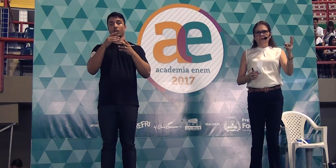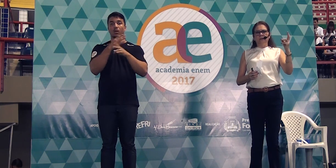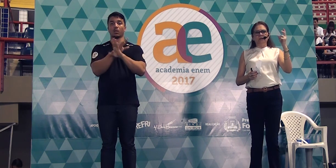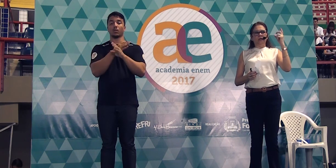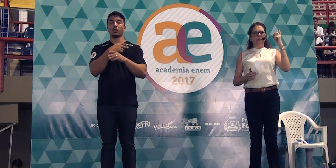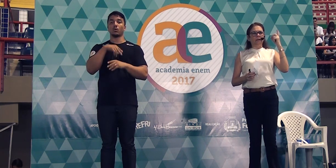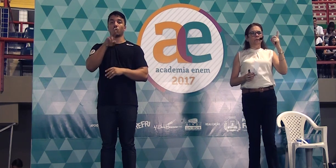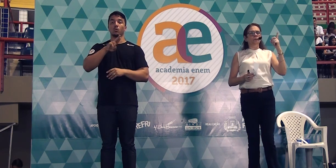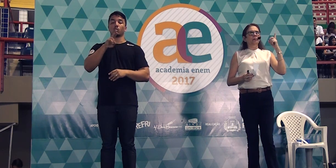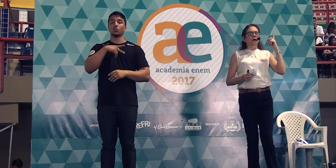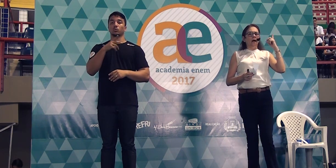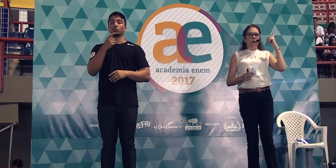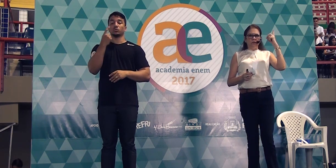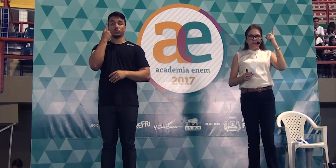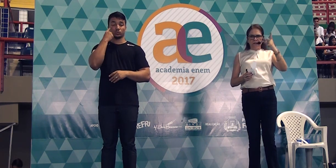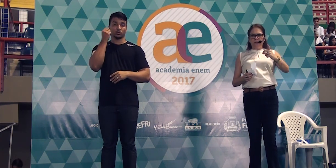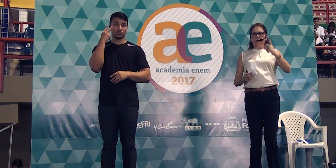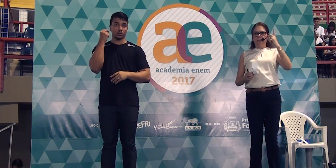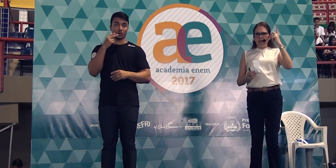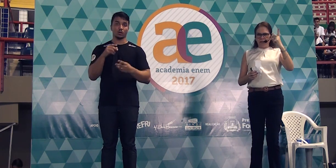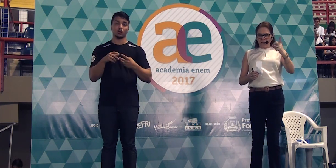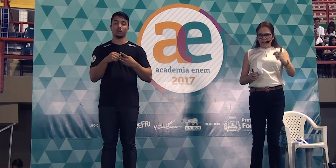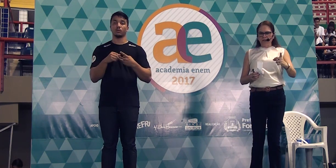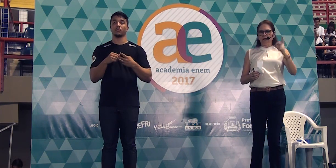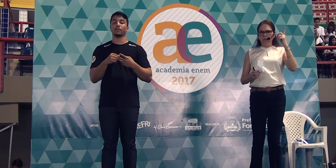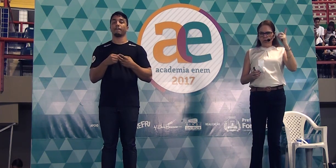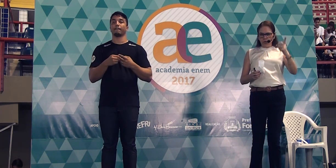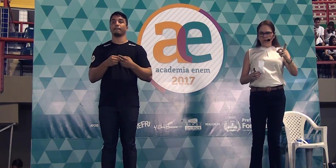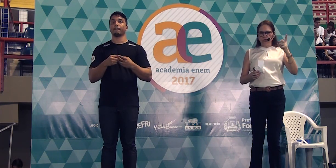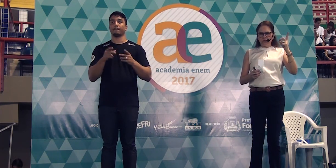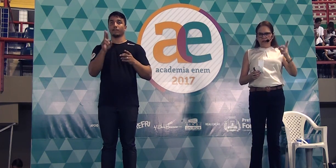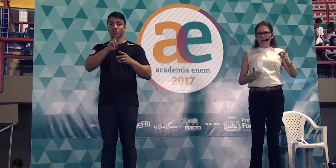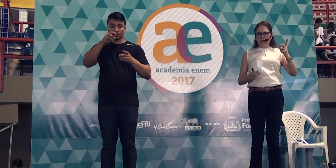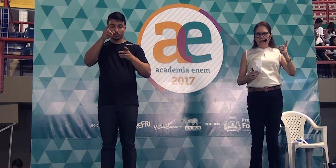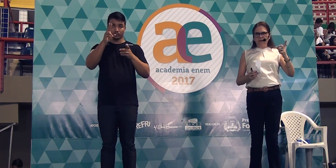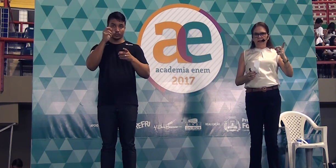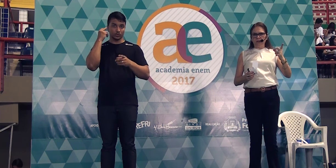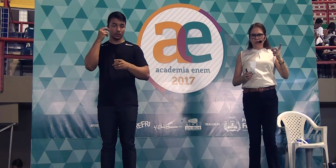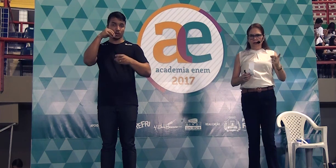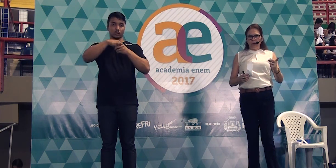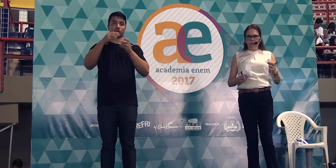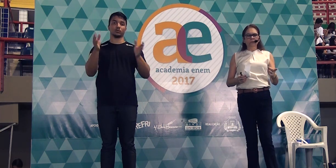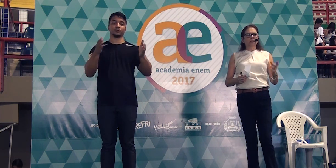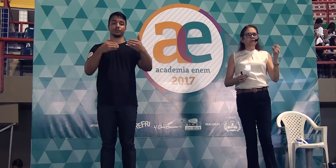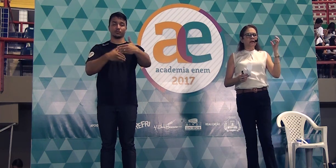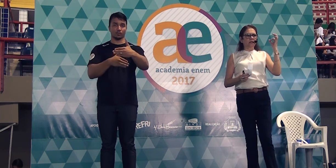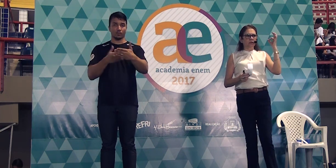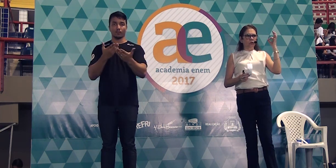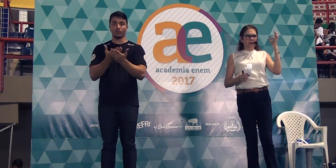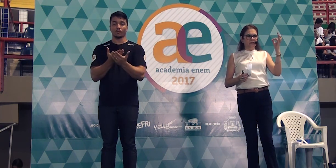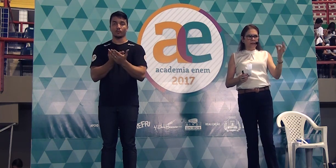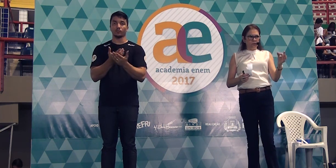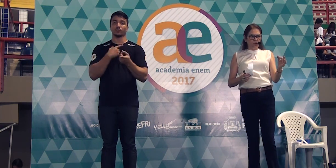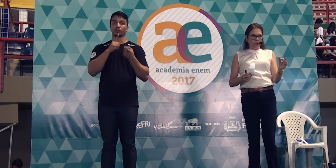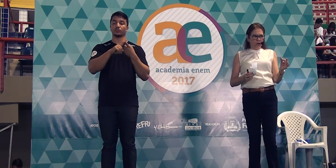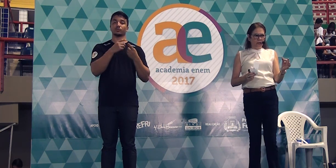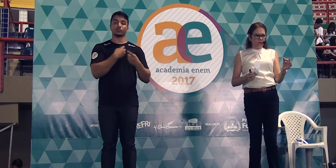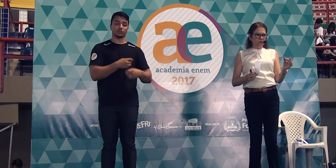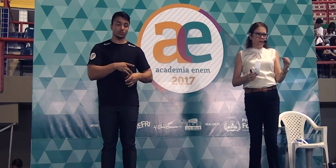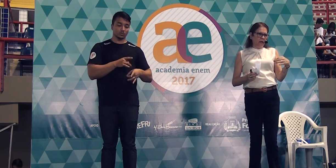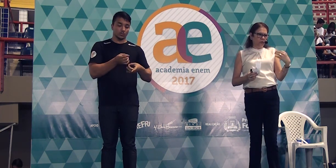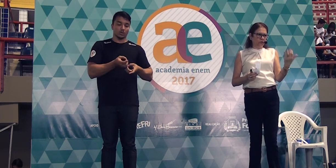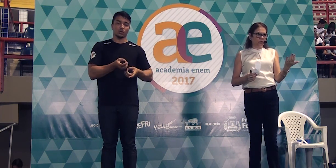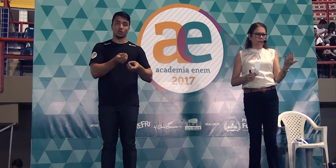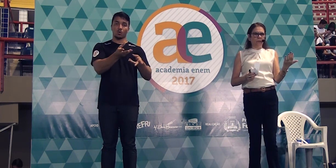banalização da medicação a outra seria a banalização do uso do celular na sala de aula seria doação de